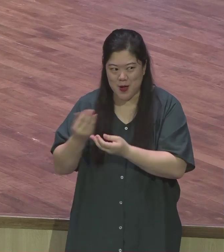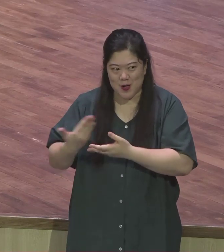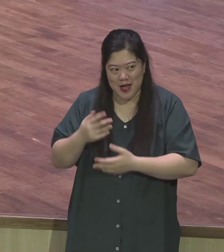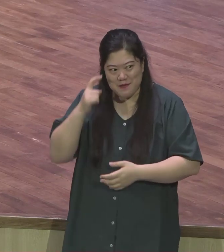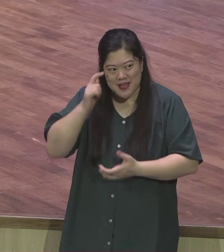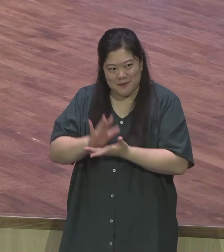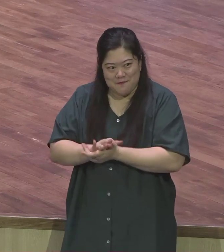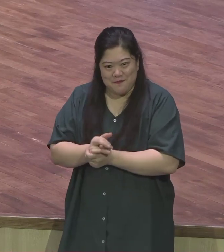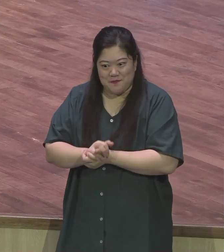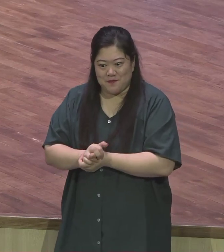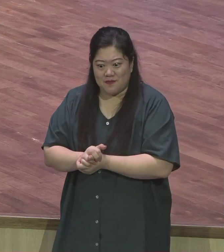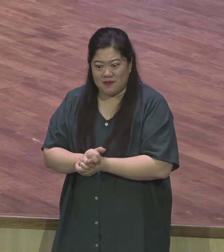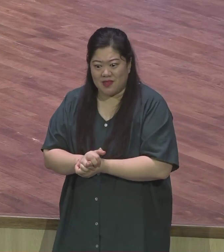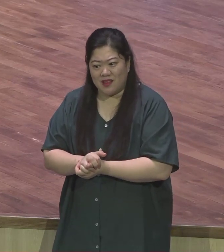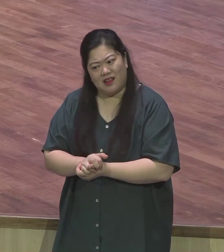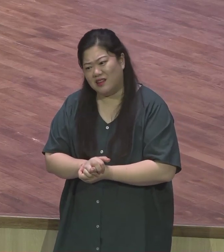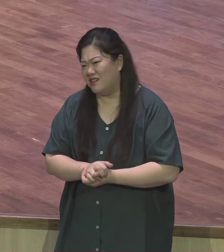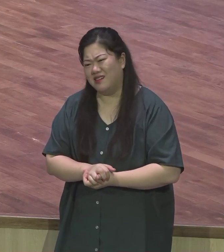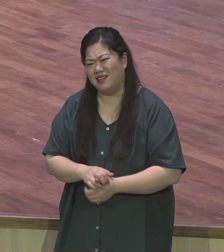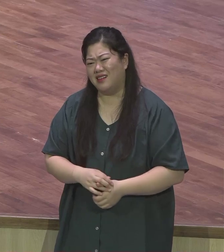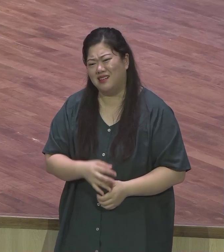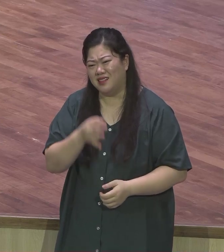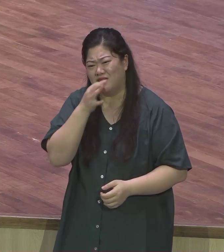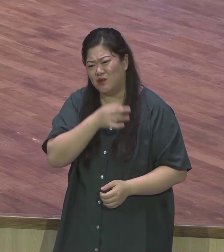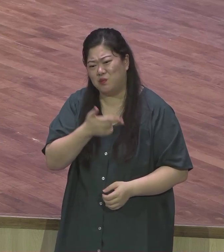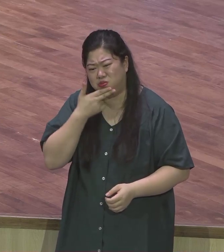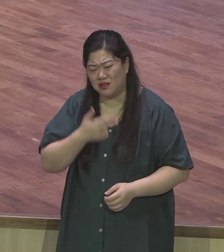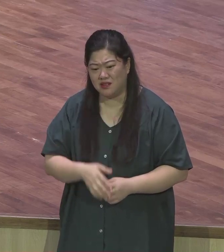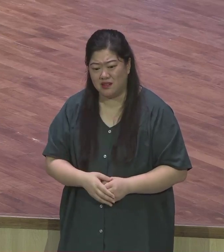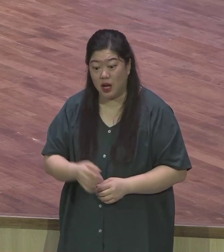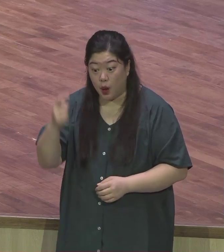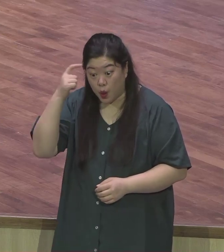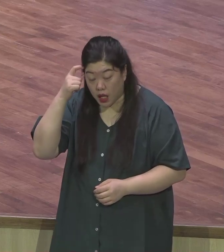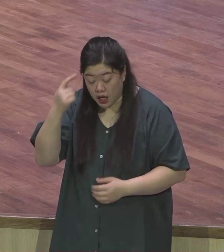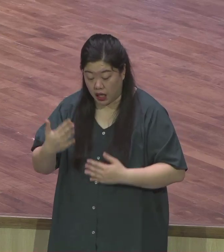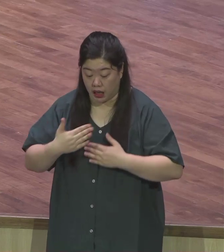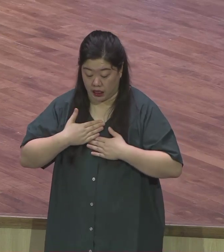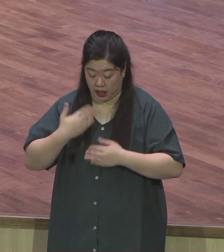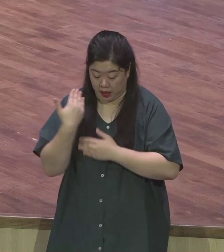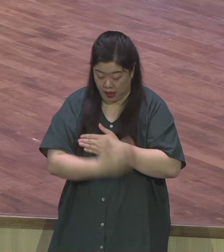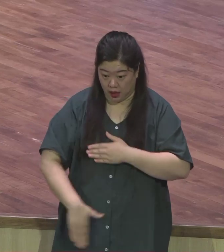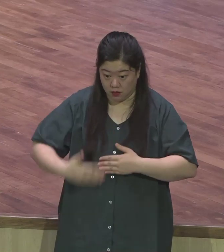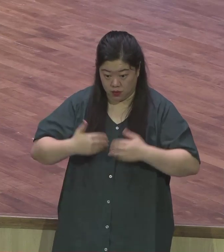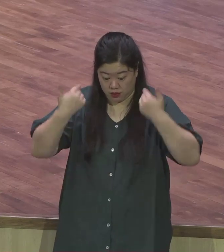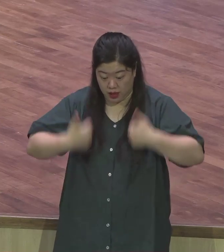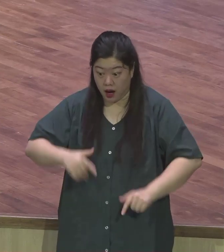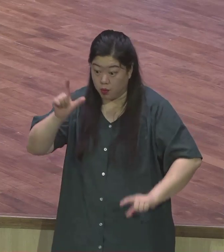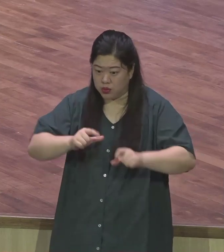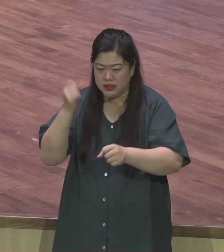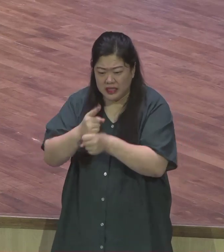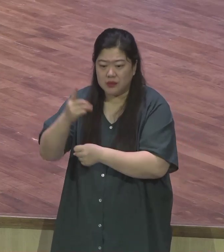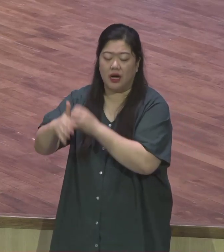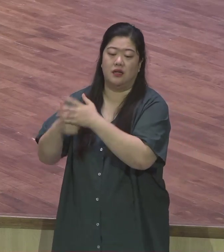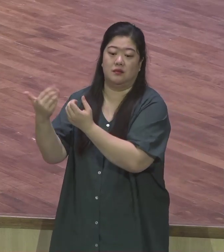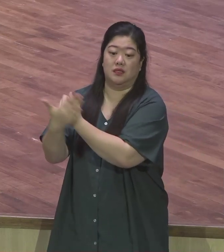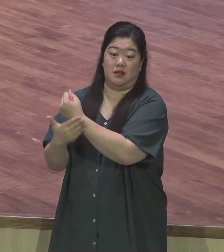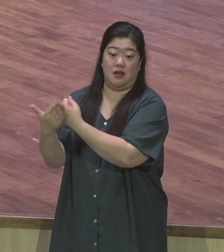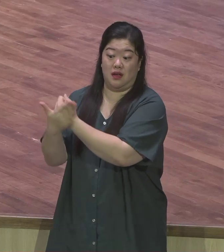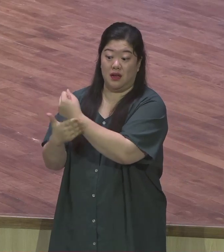은혜의식이더라고요 나의 나든 것이 하나님의 은혜고 부족하고 연약하지만 하나님께서 우리가 아니어도 진행하실 세